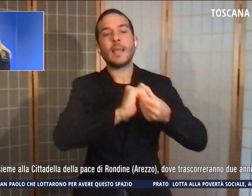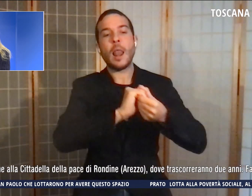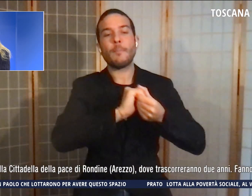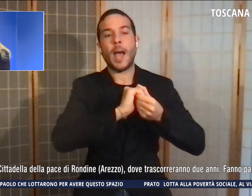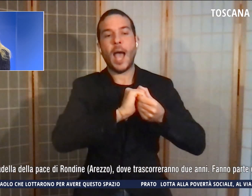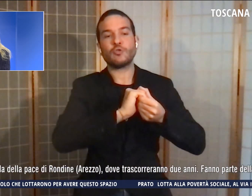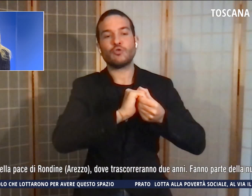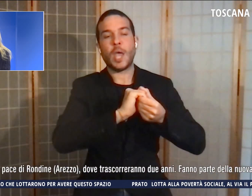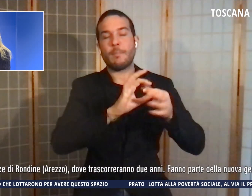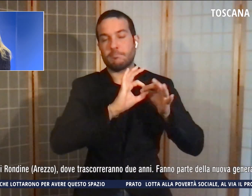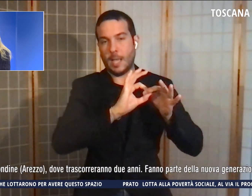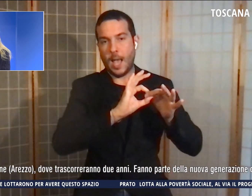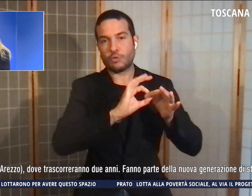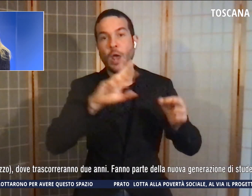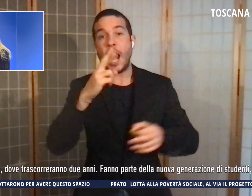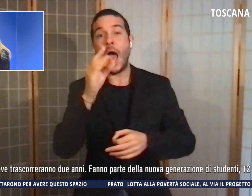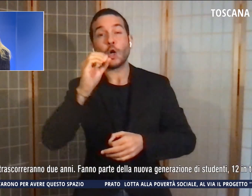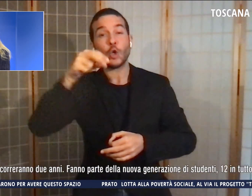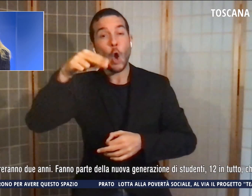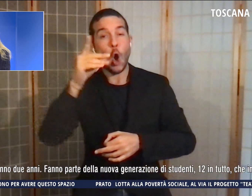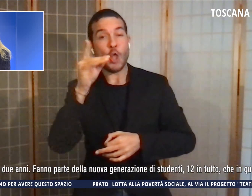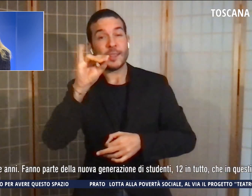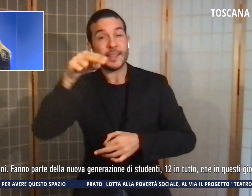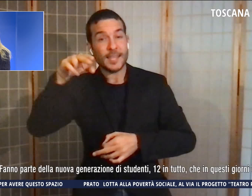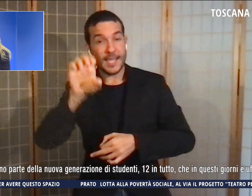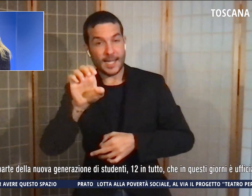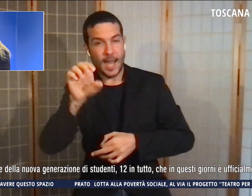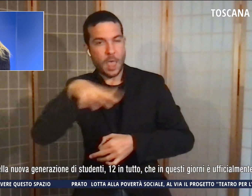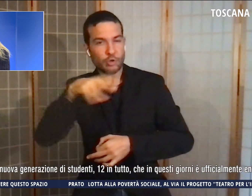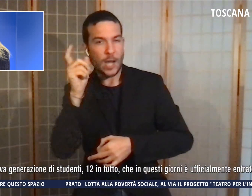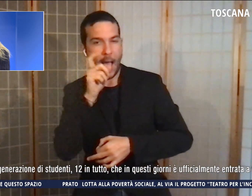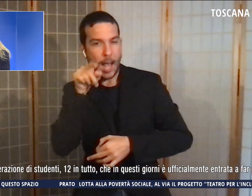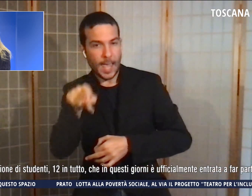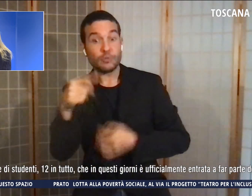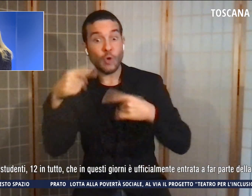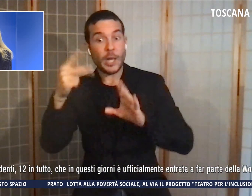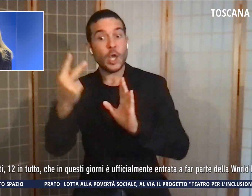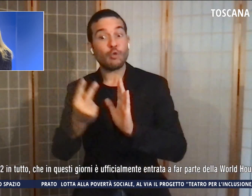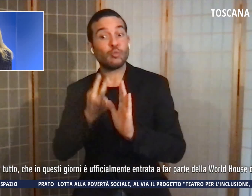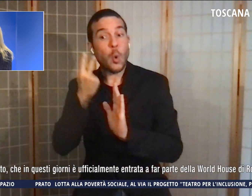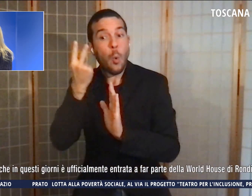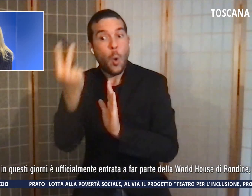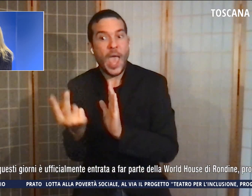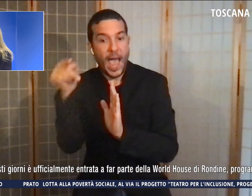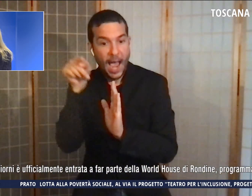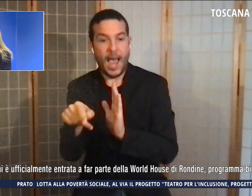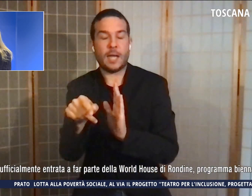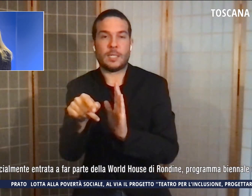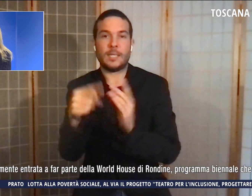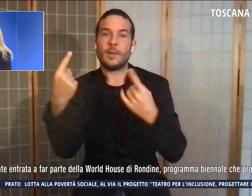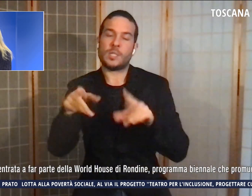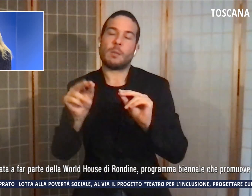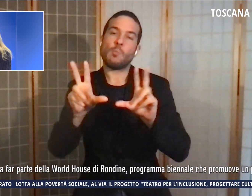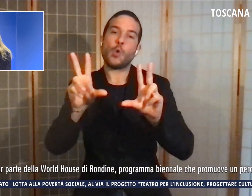'Aretino, dove trascorreranno due anni. Fanno parte della nuova generazione di